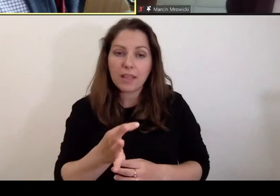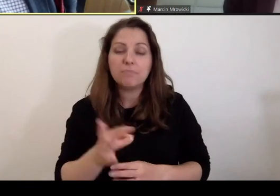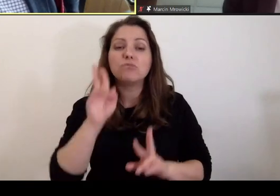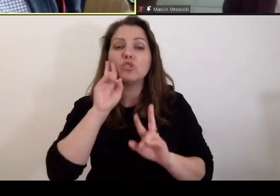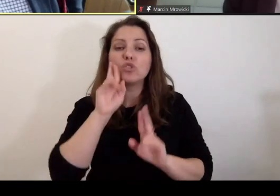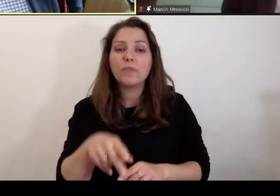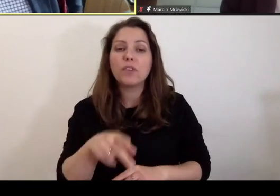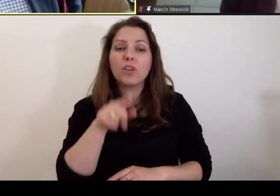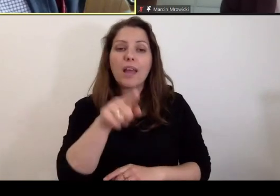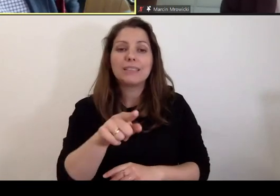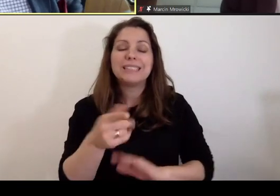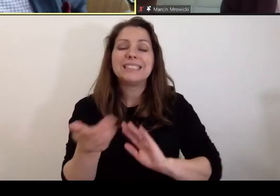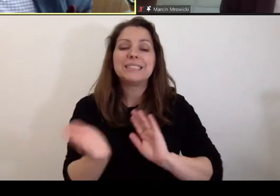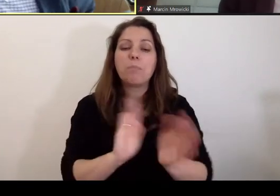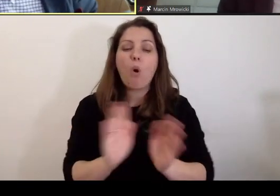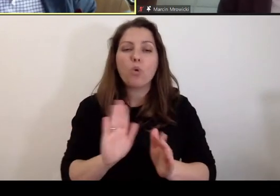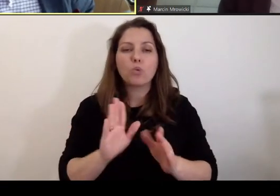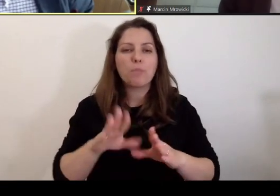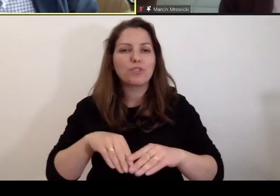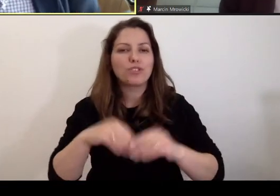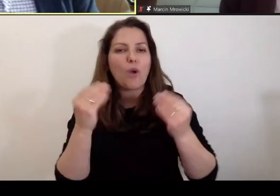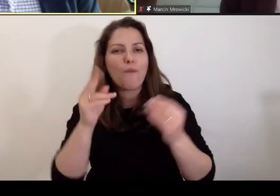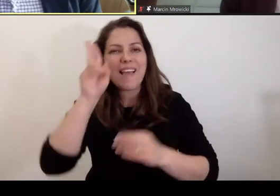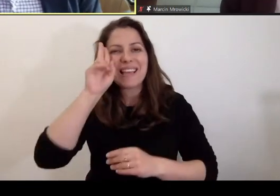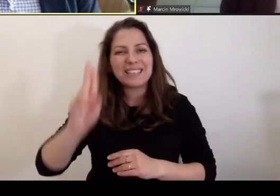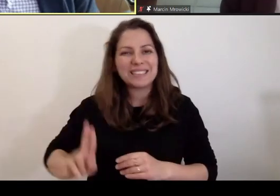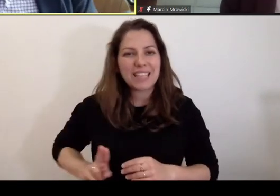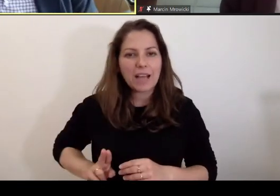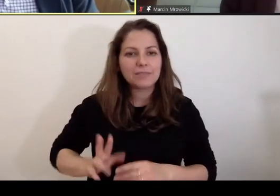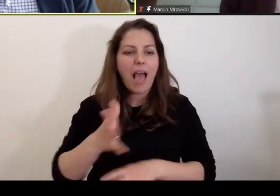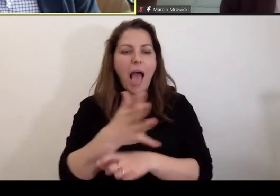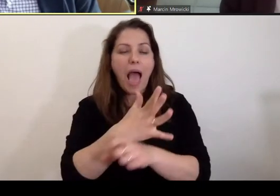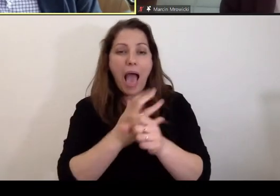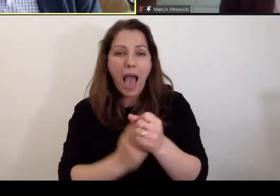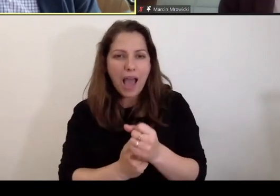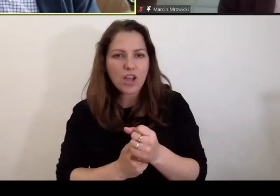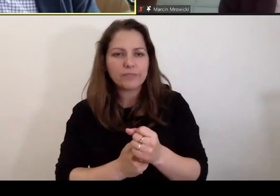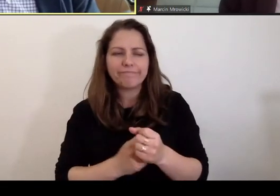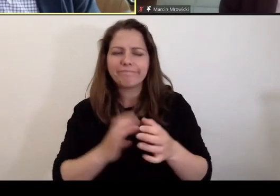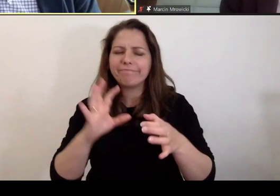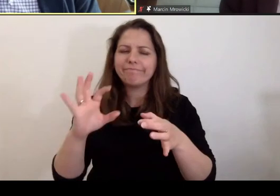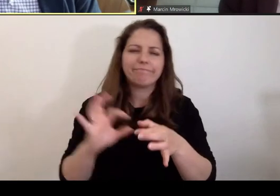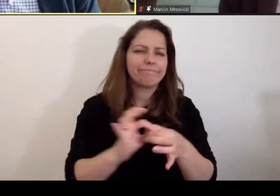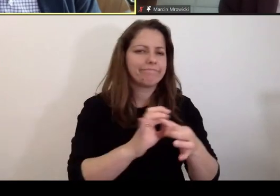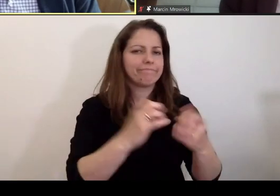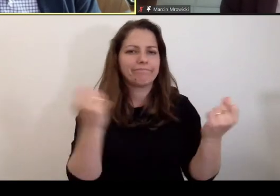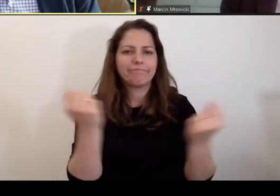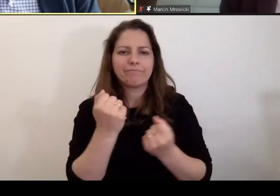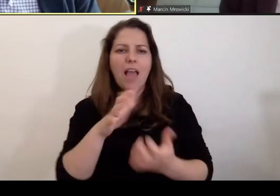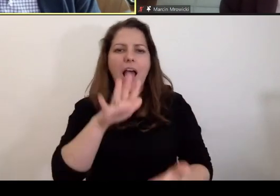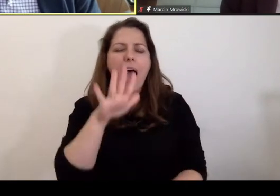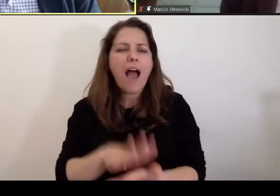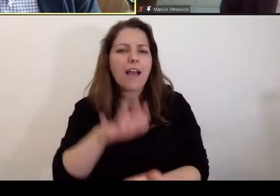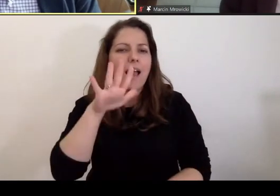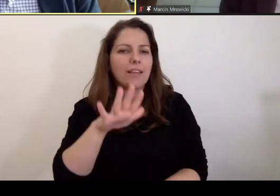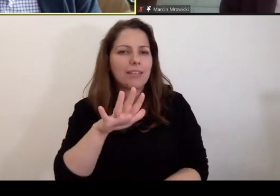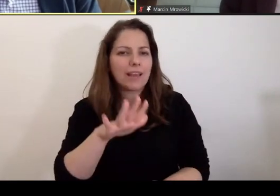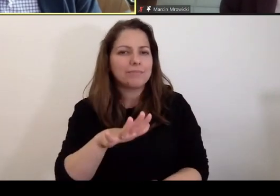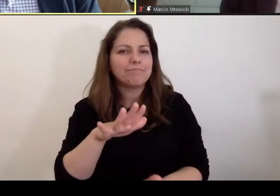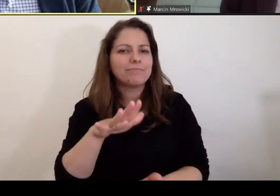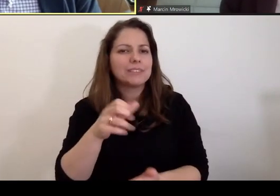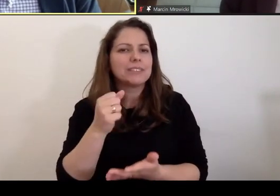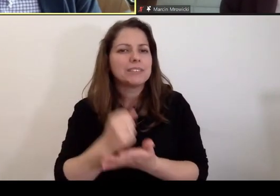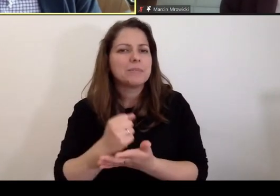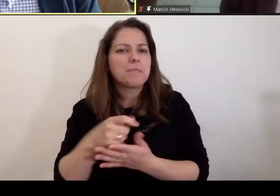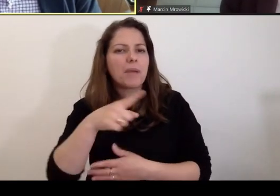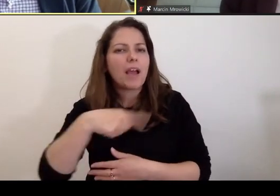sposób kształtowania instytucji aresztu jest bardzo ściśle związany z charakterem spraw, które podana